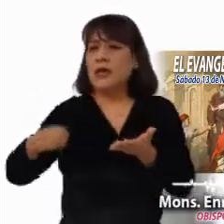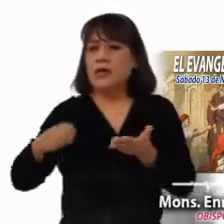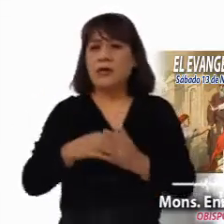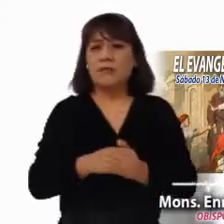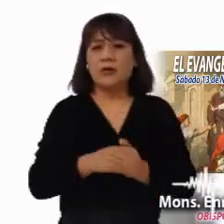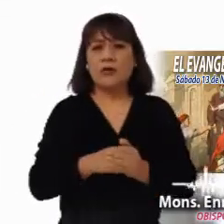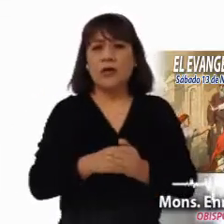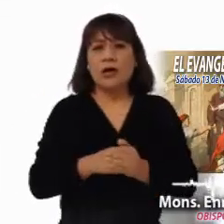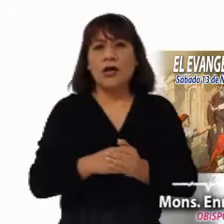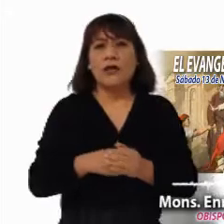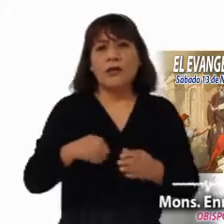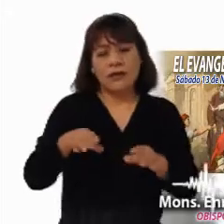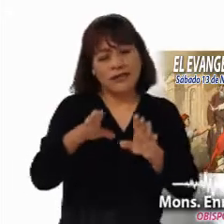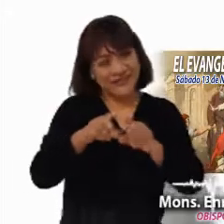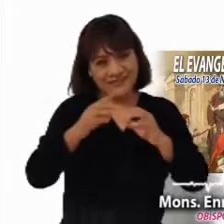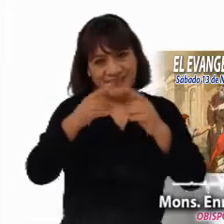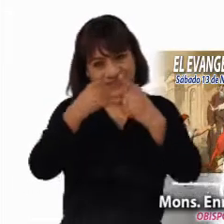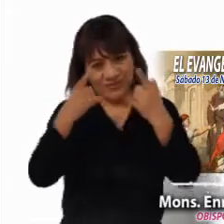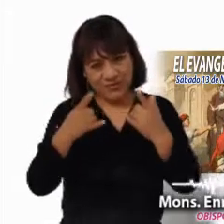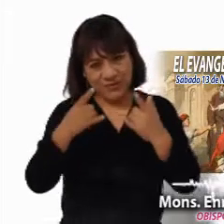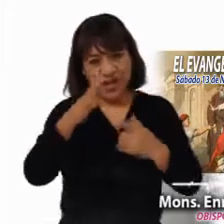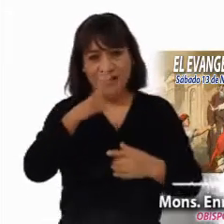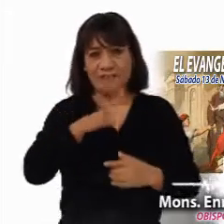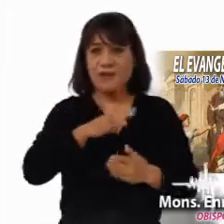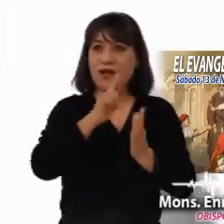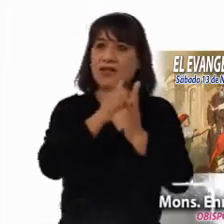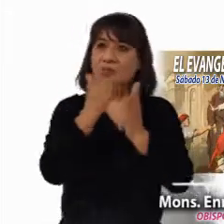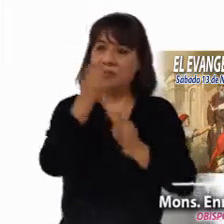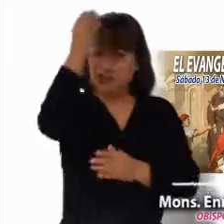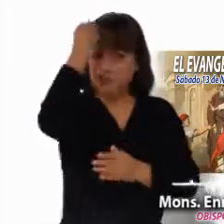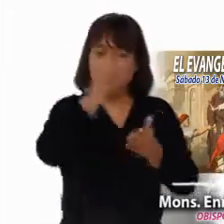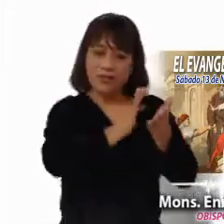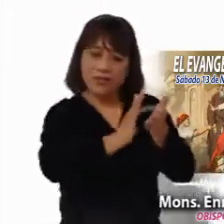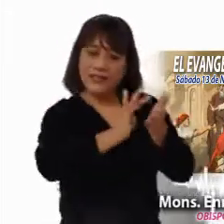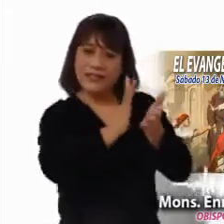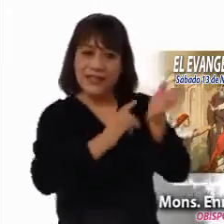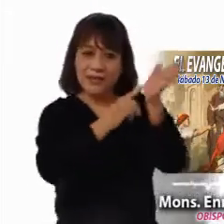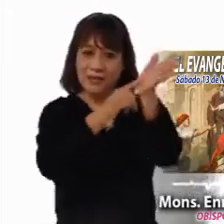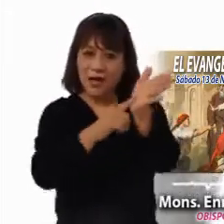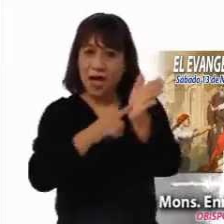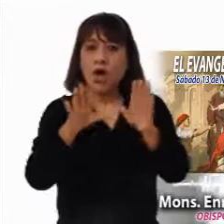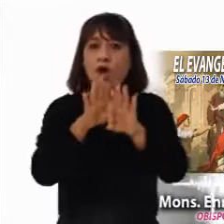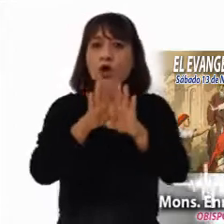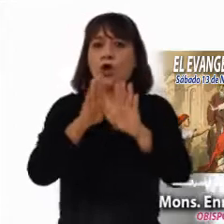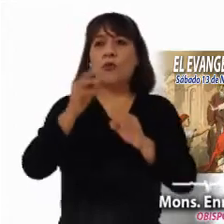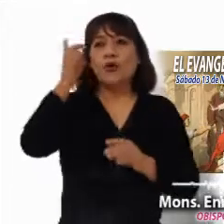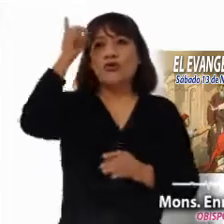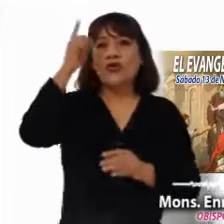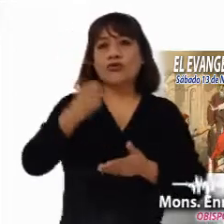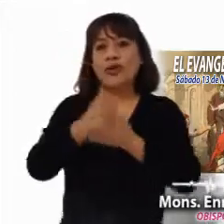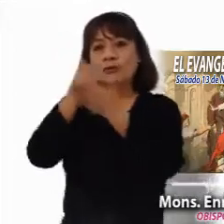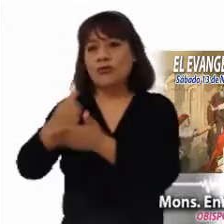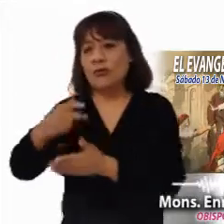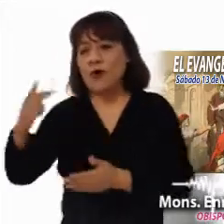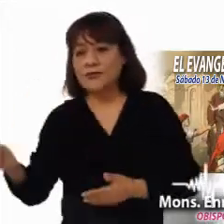elocuentes, con prodigios maravillosos, nos recuerda el libro de la sabiduría, cómo el Señor actuó a favor de